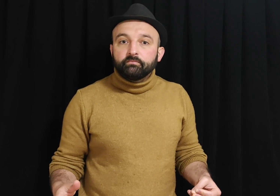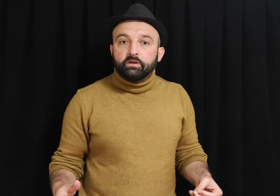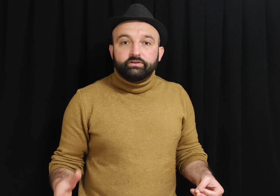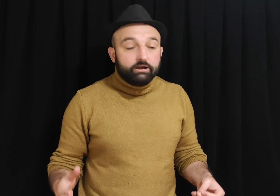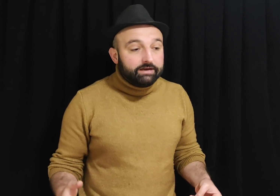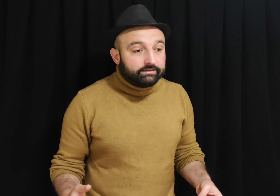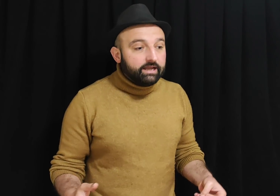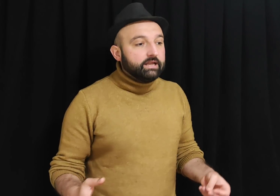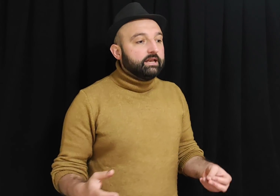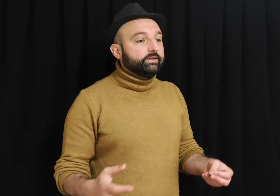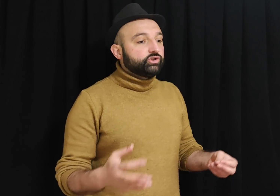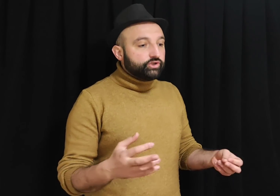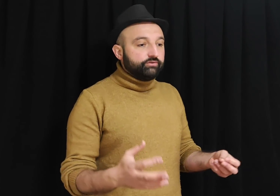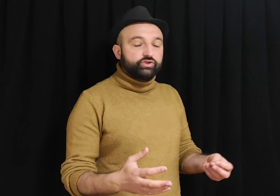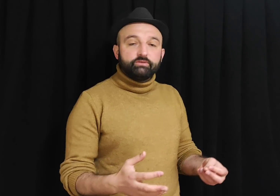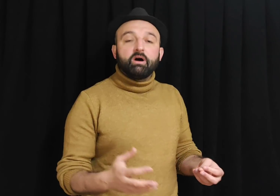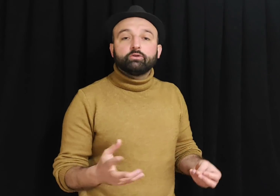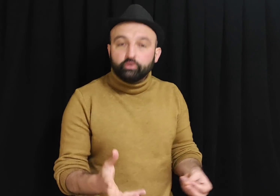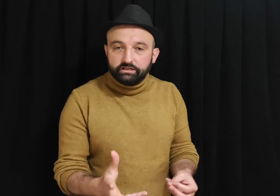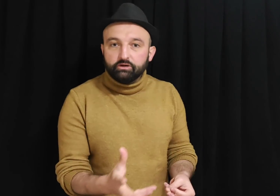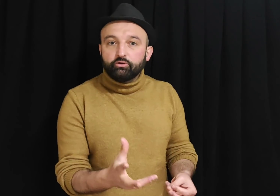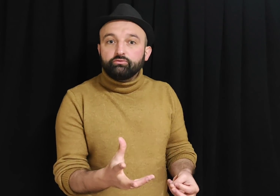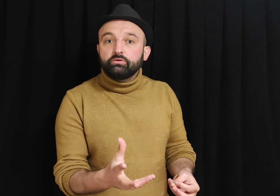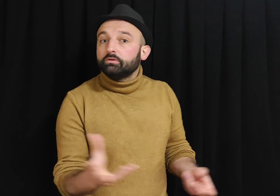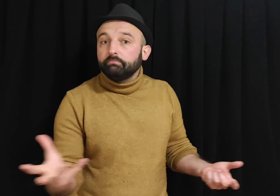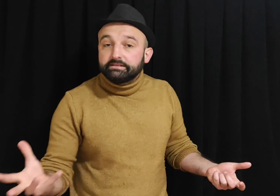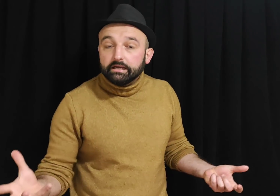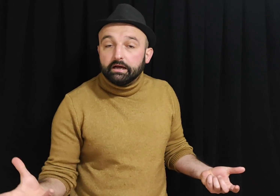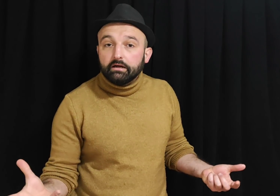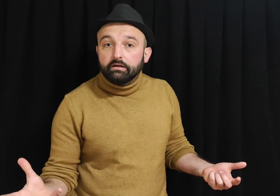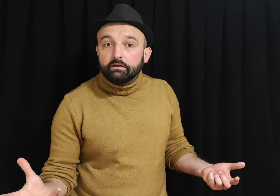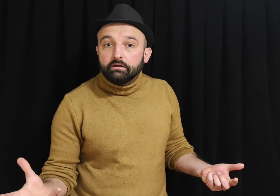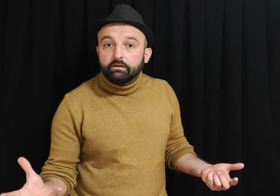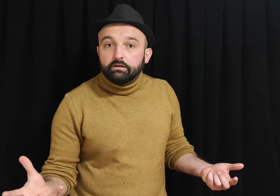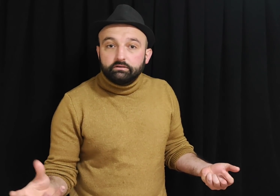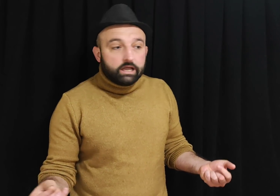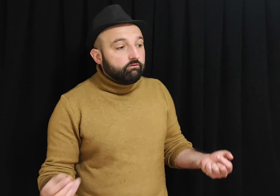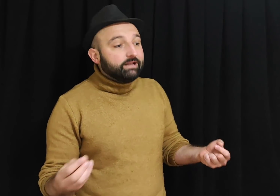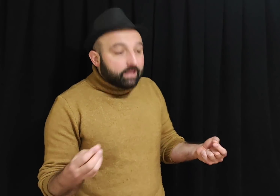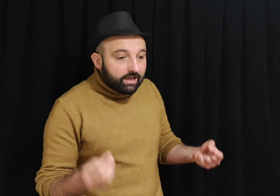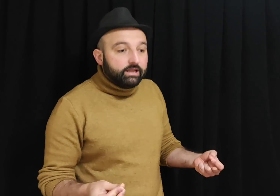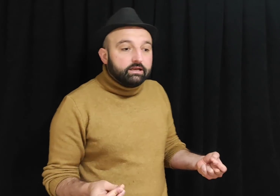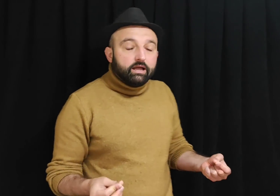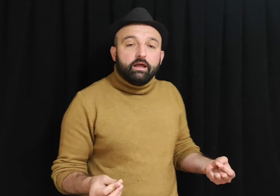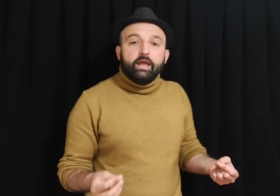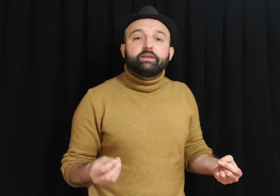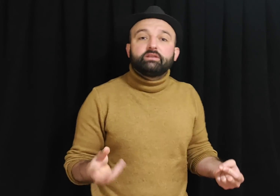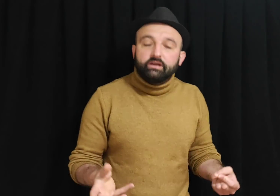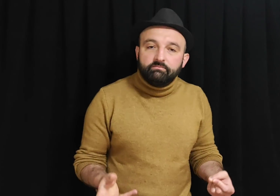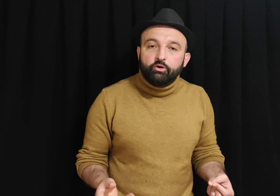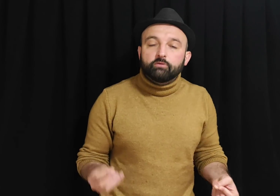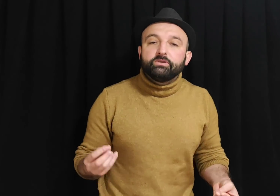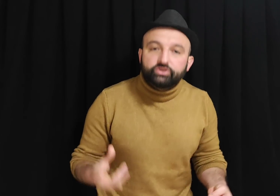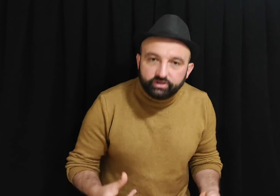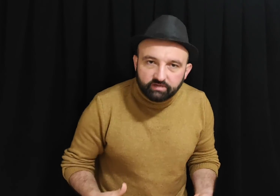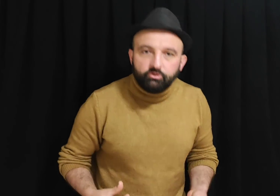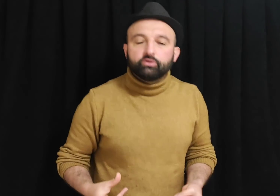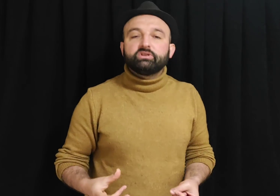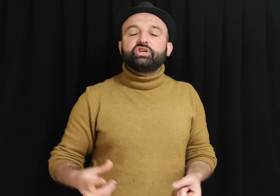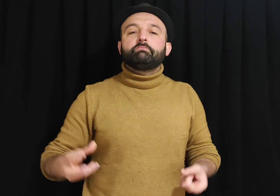Devlet eliyle çiftçi mağdur ediliyor. Mesela. Devlet eliyle ektirilmiyor, biştirilmiyor, dışa